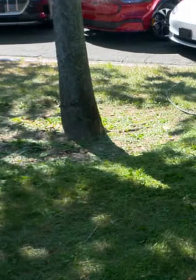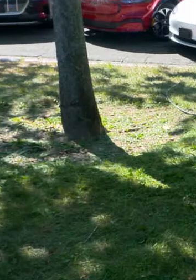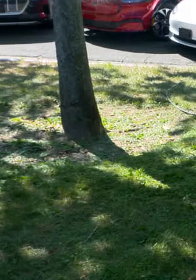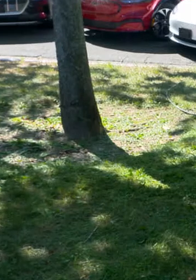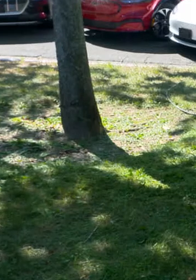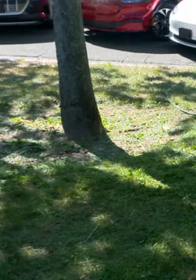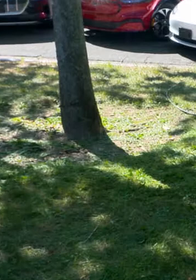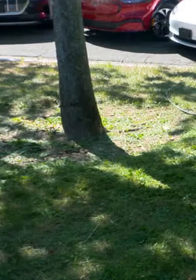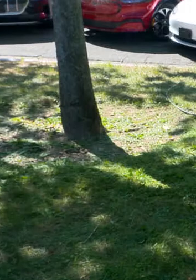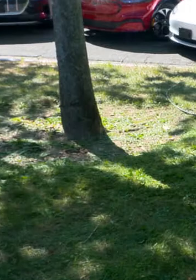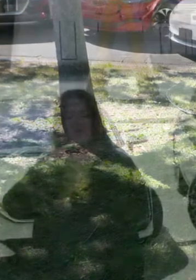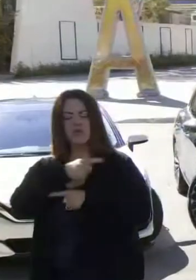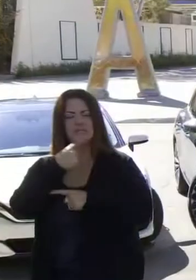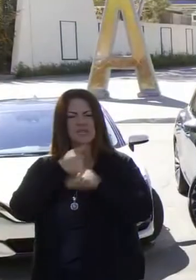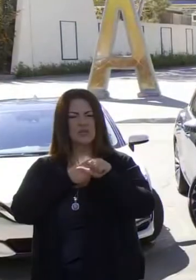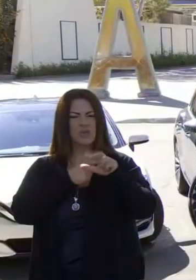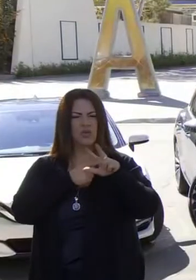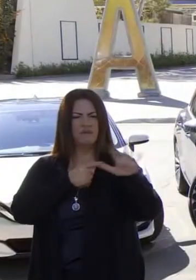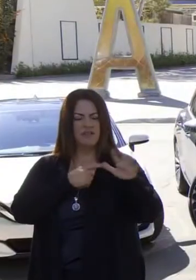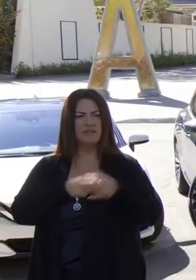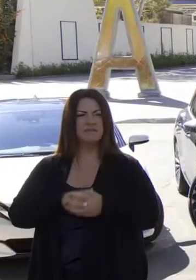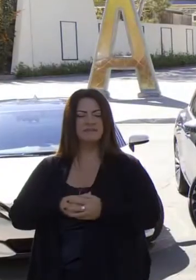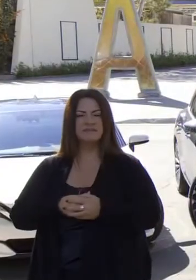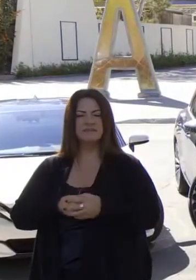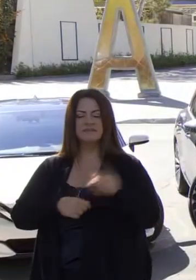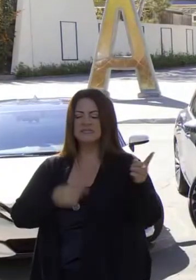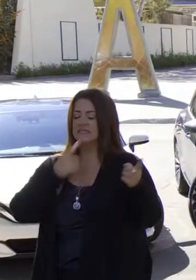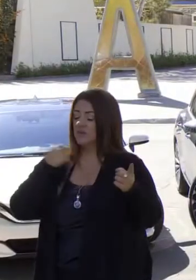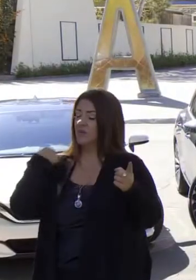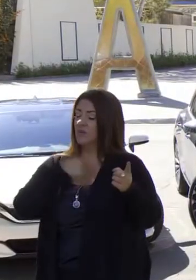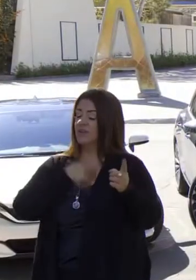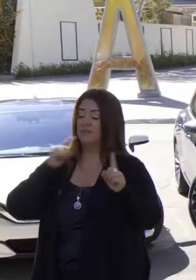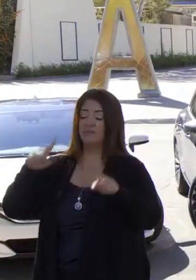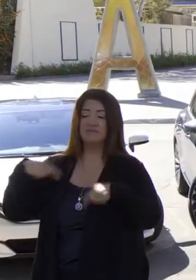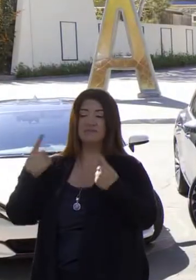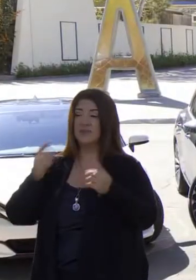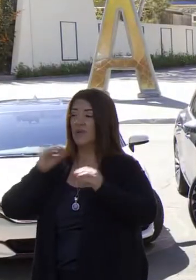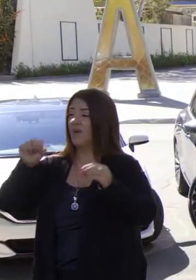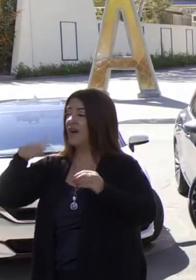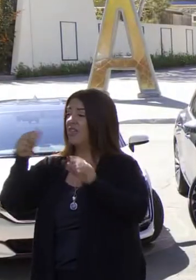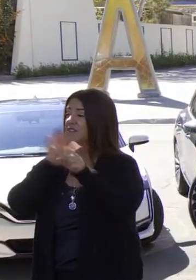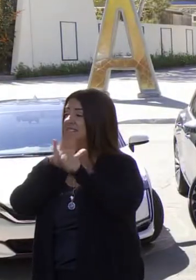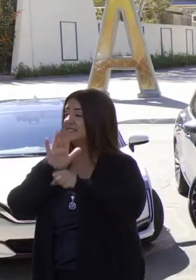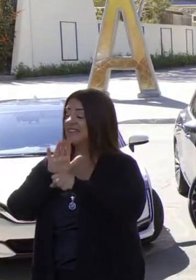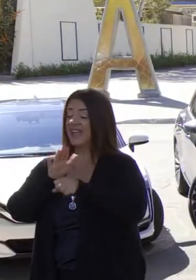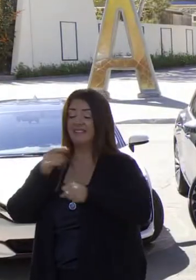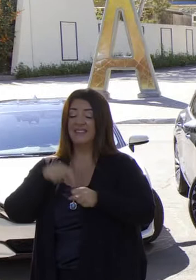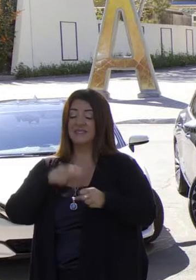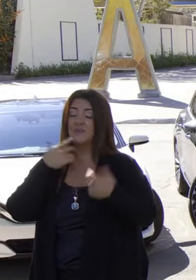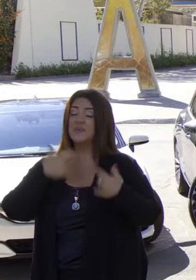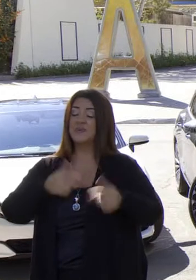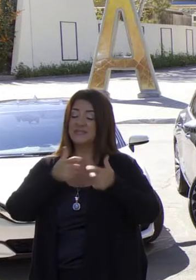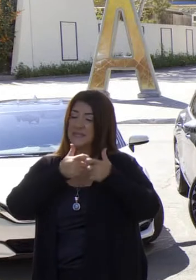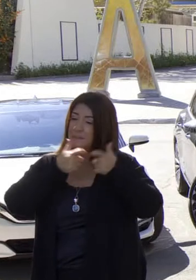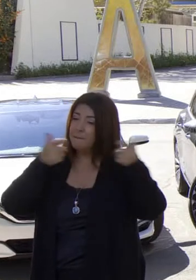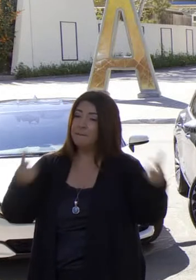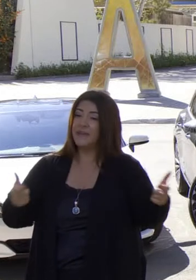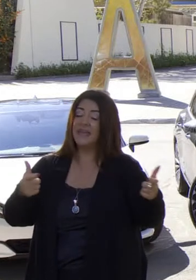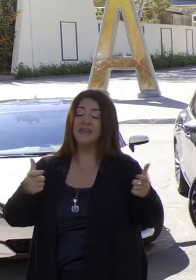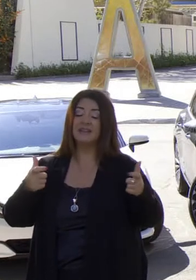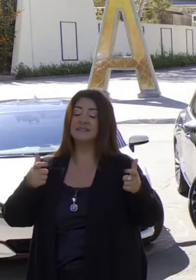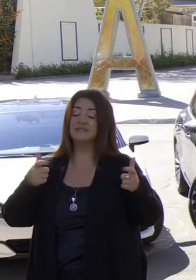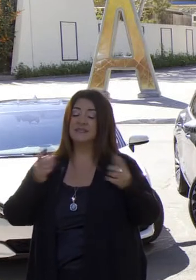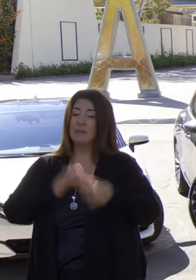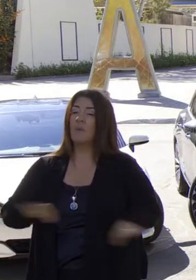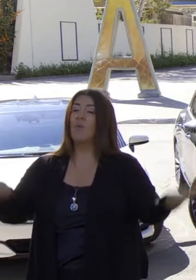¿Por qué se está usted apegando al 2035? Hemos logrado lo que ningún otro estado ha logrado. Es un